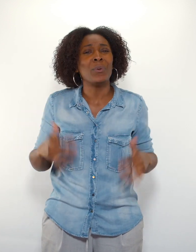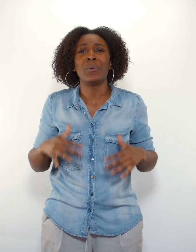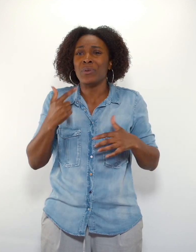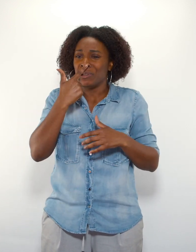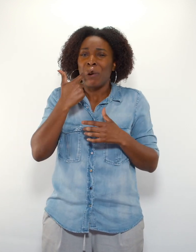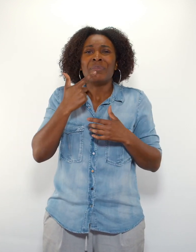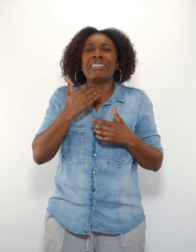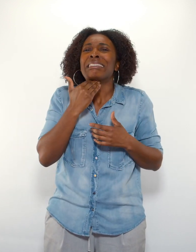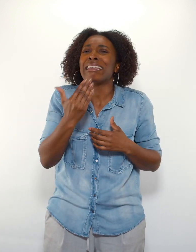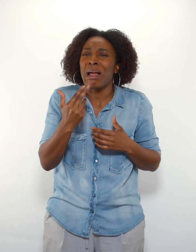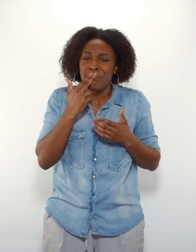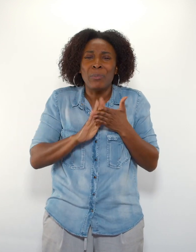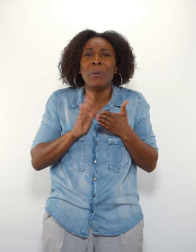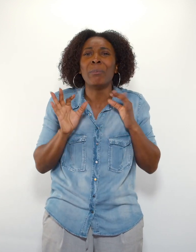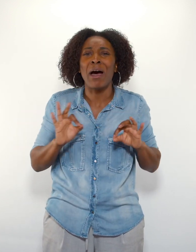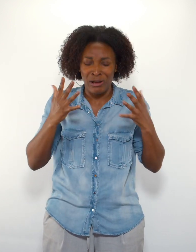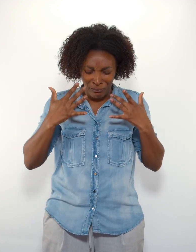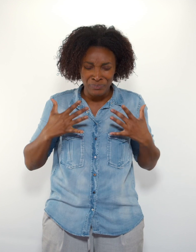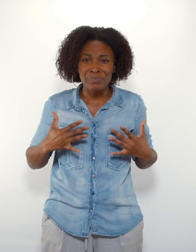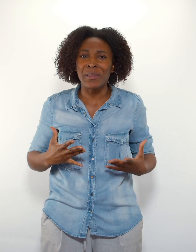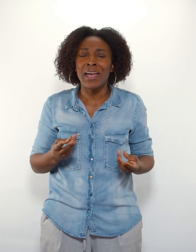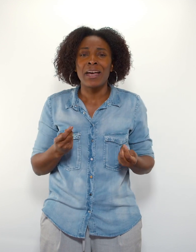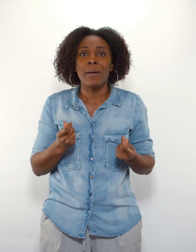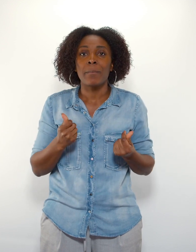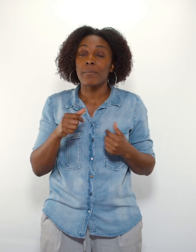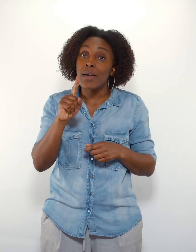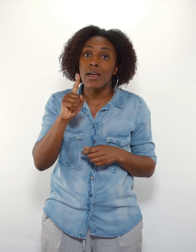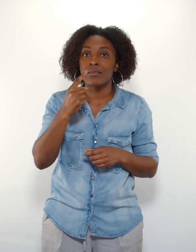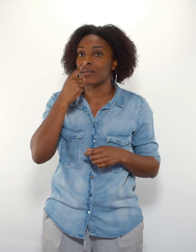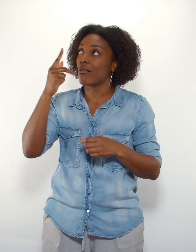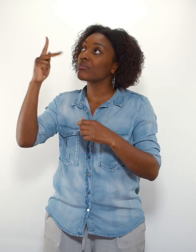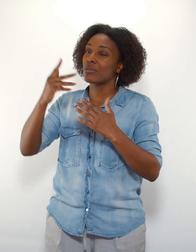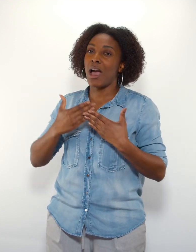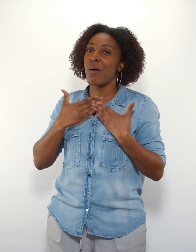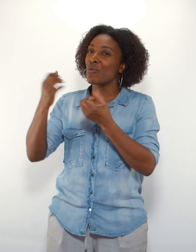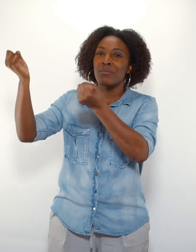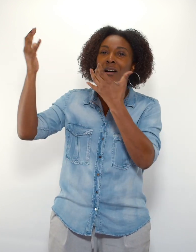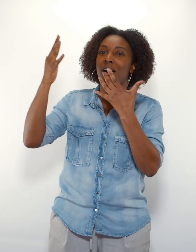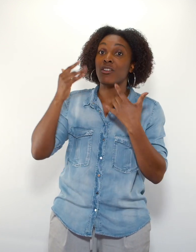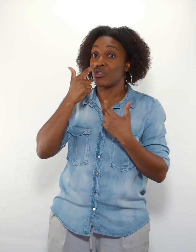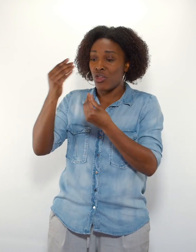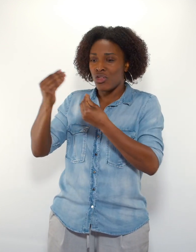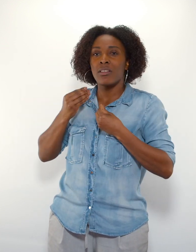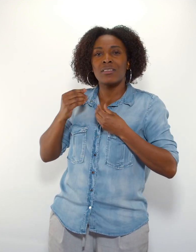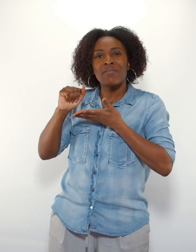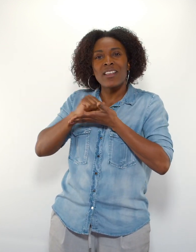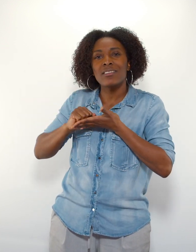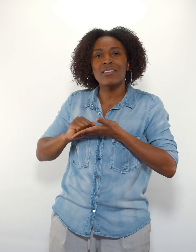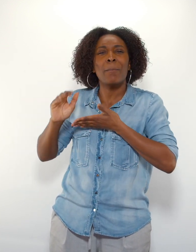impur. Mais au-delà de cela, j'ai senti l'amour de Dieu et le pardon de Dieu. Et j'ai